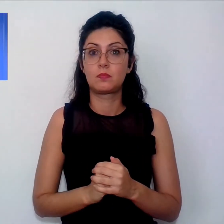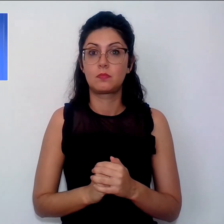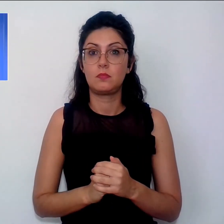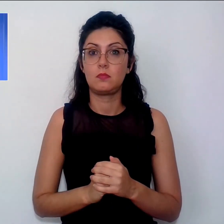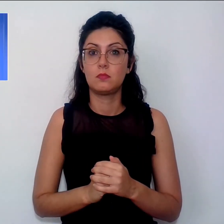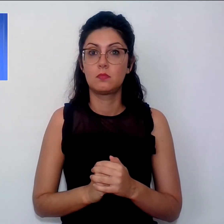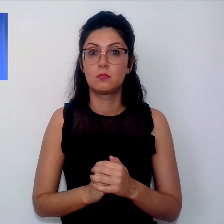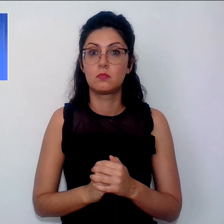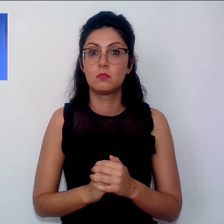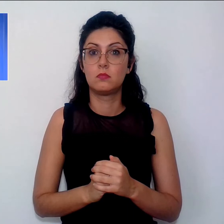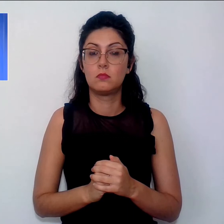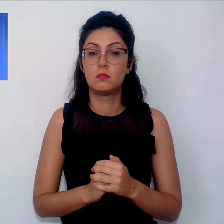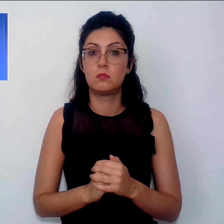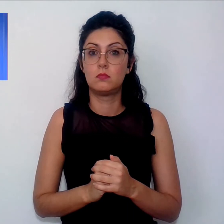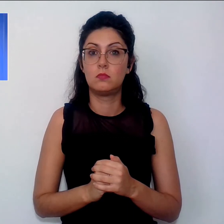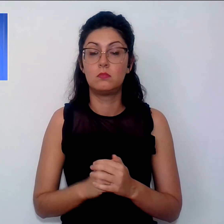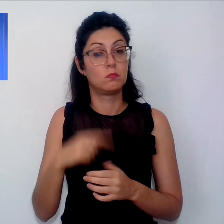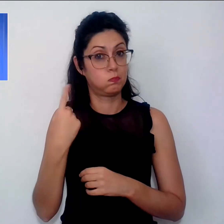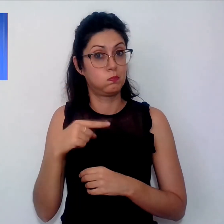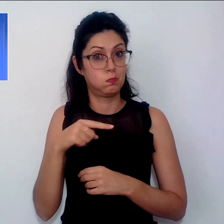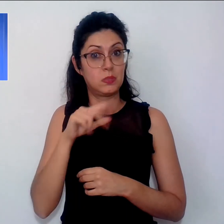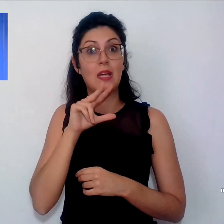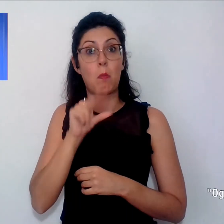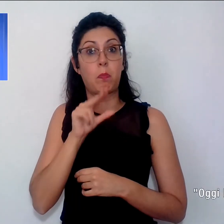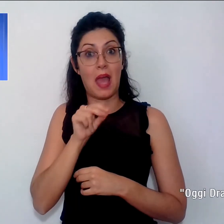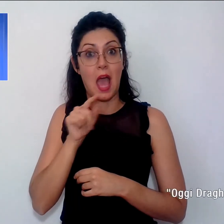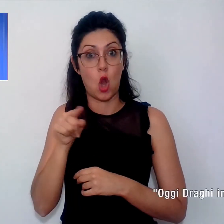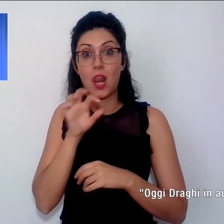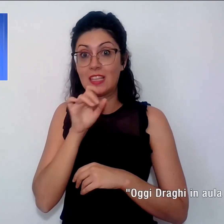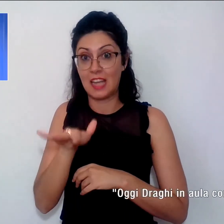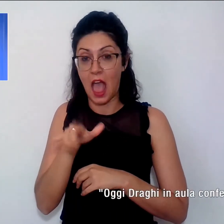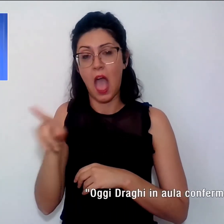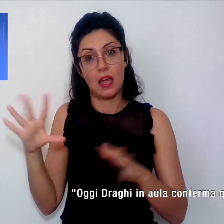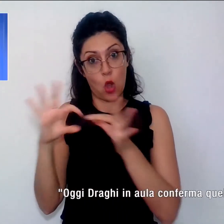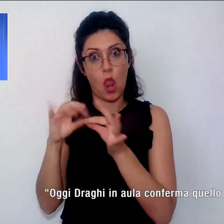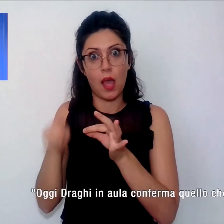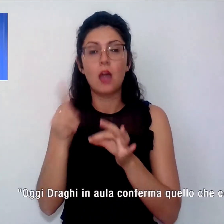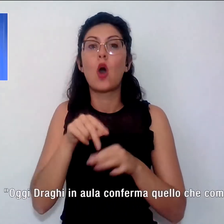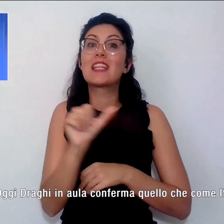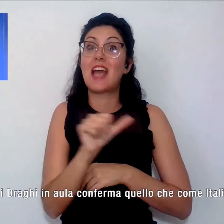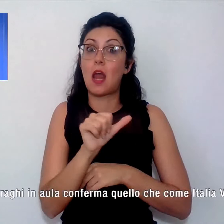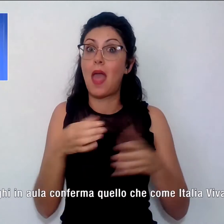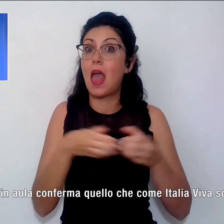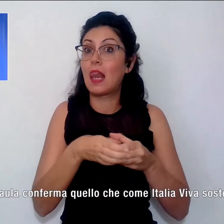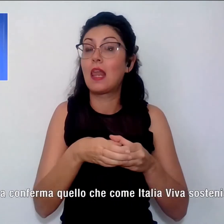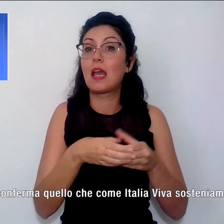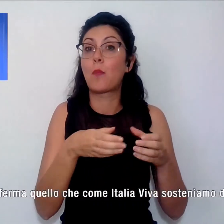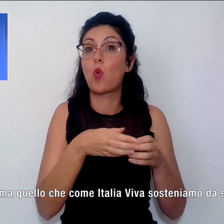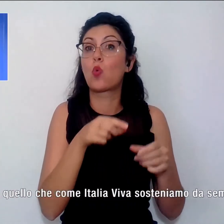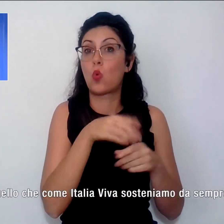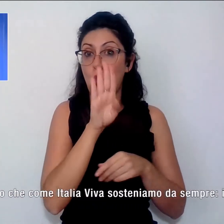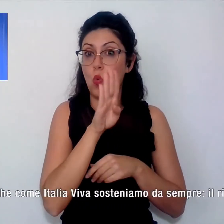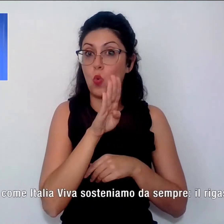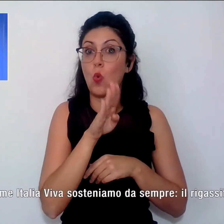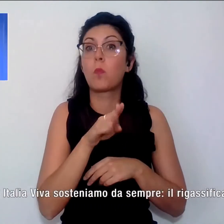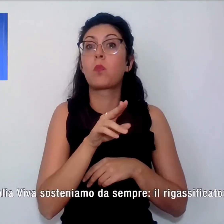E sempre sulle parole di Draghi, ha parlato anche Scaramelli, capogruppo di Italia Viva in consiglio regionale, che